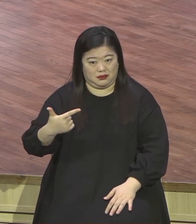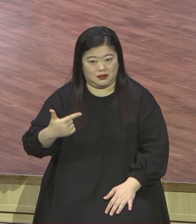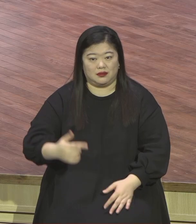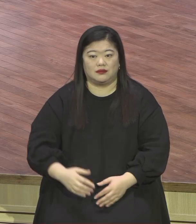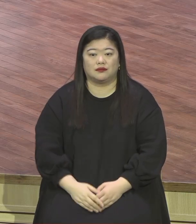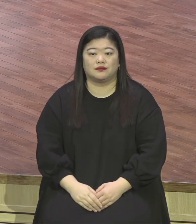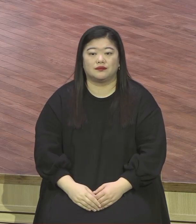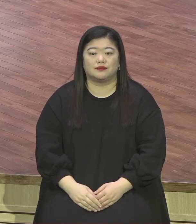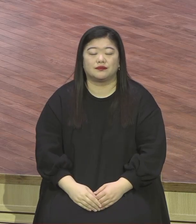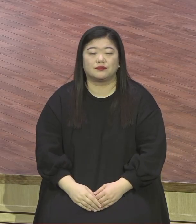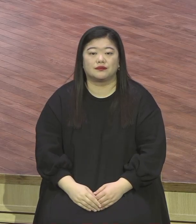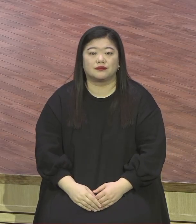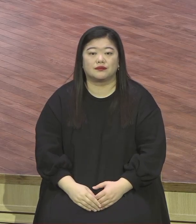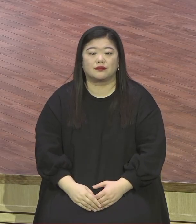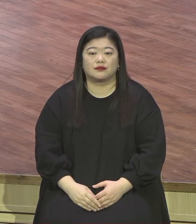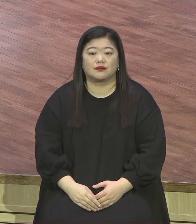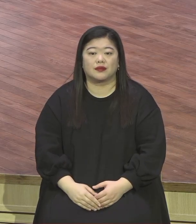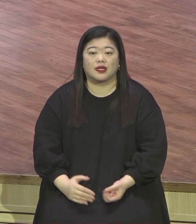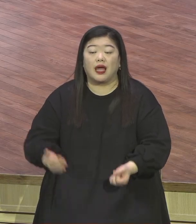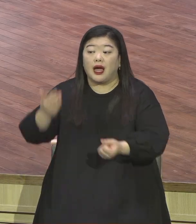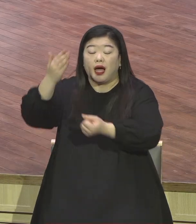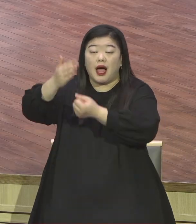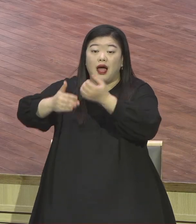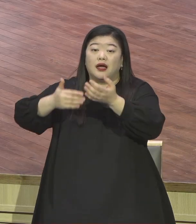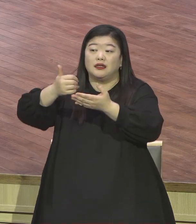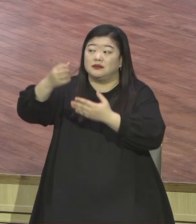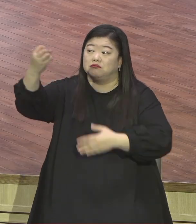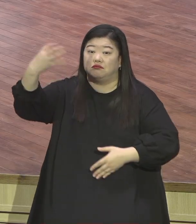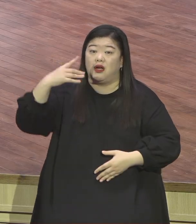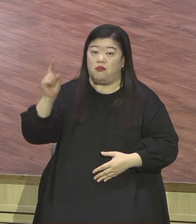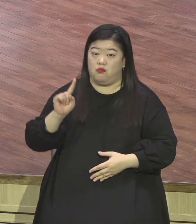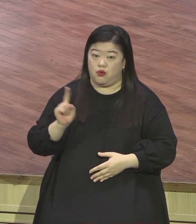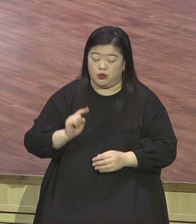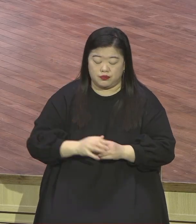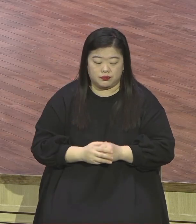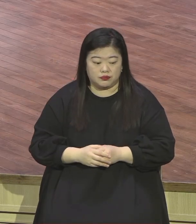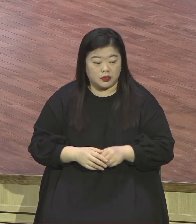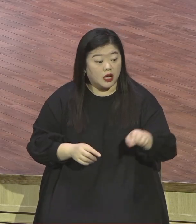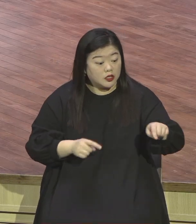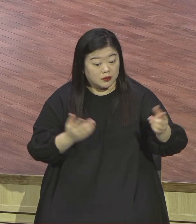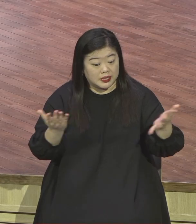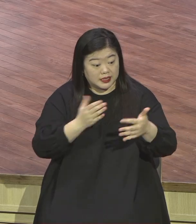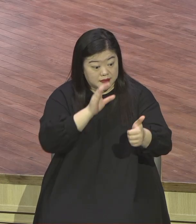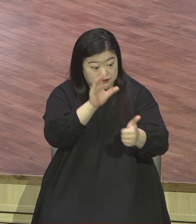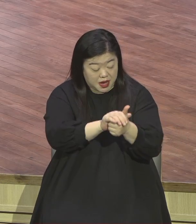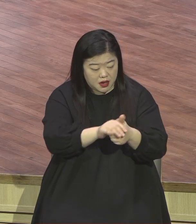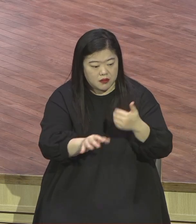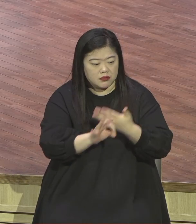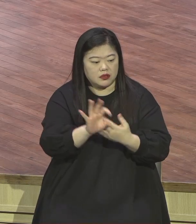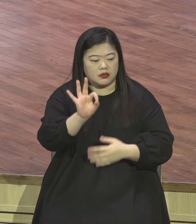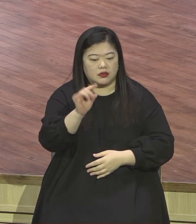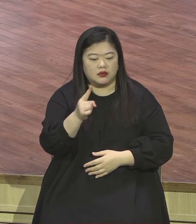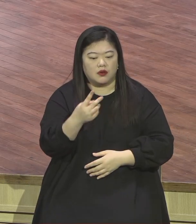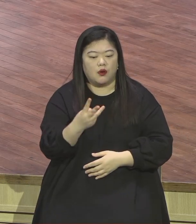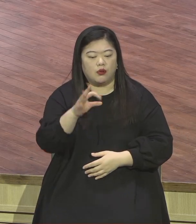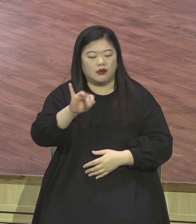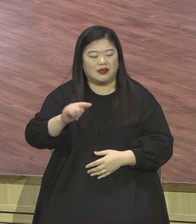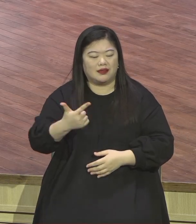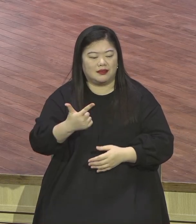맡았냐 올인해라 365일 24시 이것만 생각합니다 올인 24시 하면 못 말리거든요